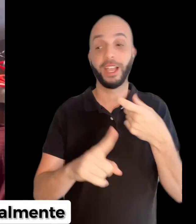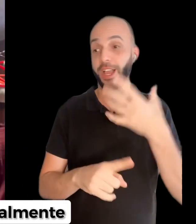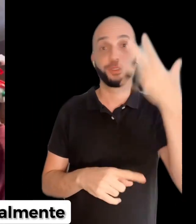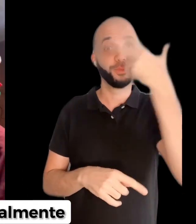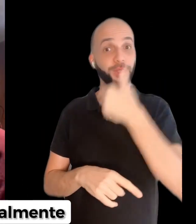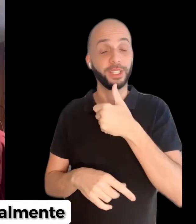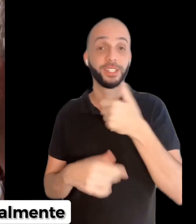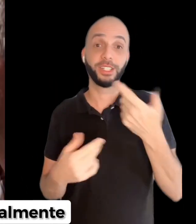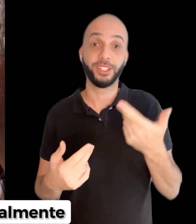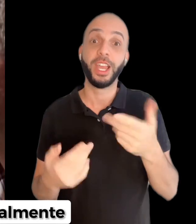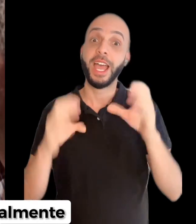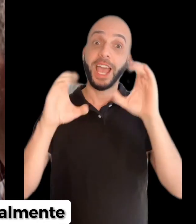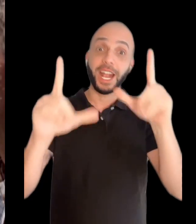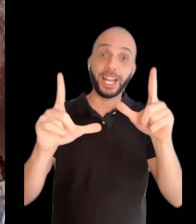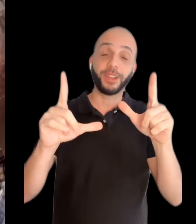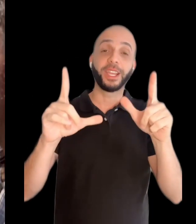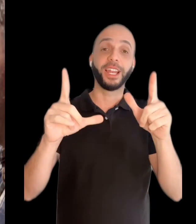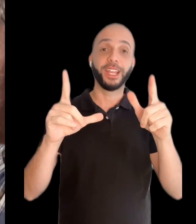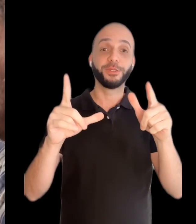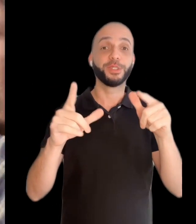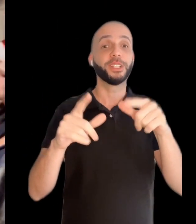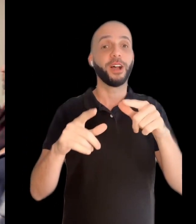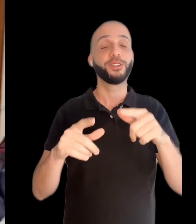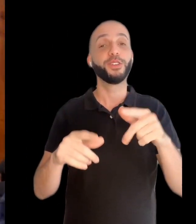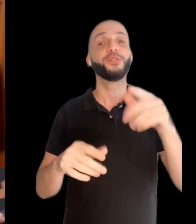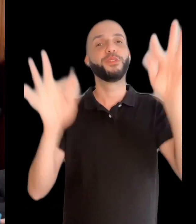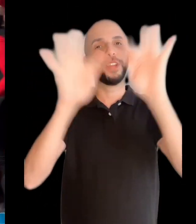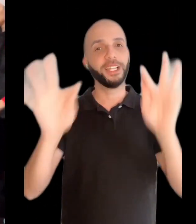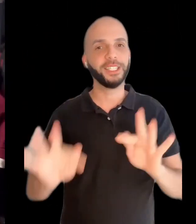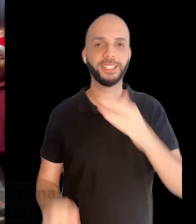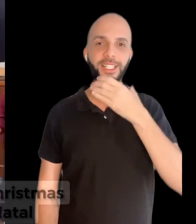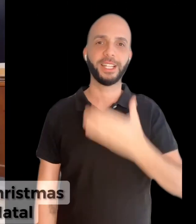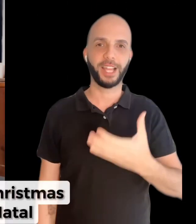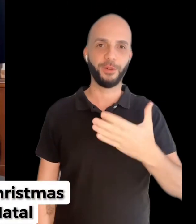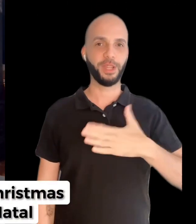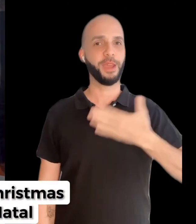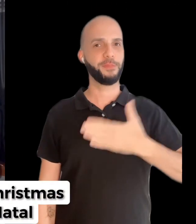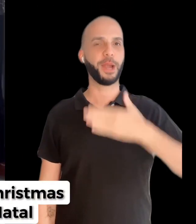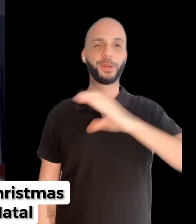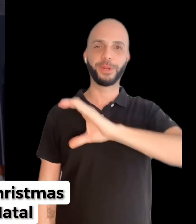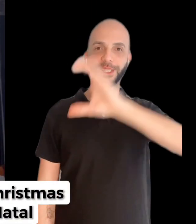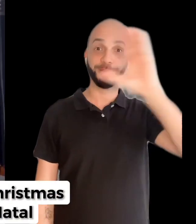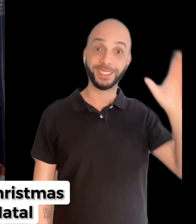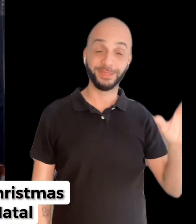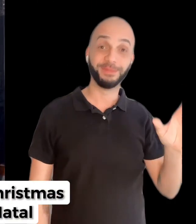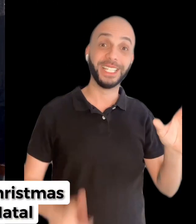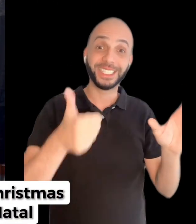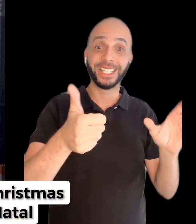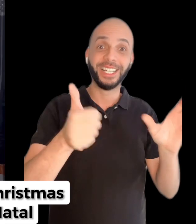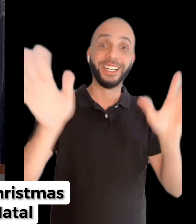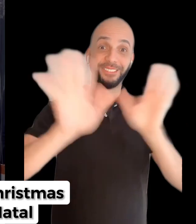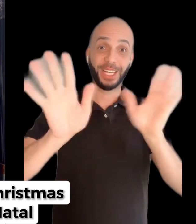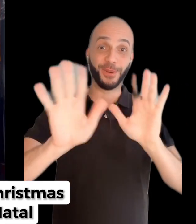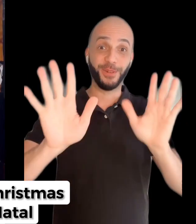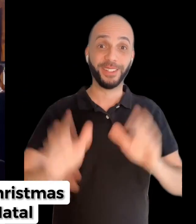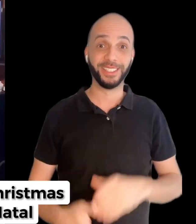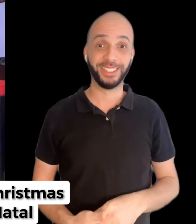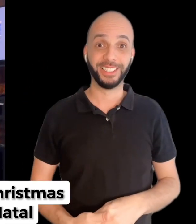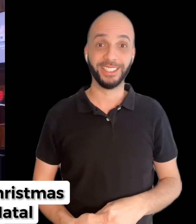você é. Acho muito interessante. É claro que além do sinal de Feliz Natal, né, Merry Christmas, beleza? Valeu!